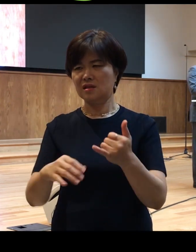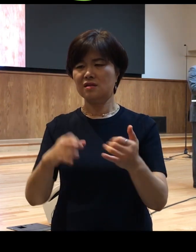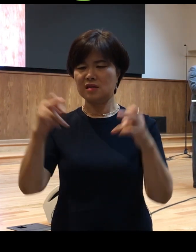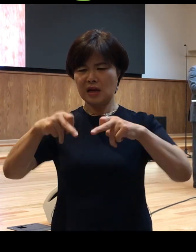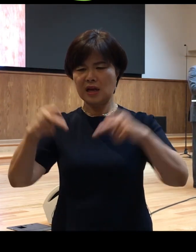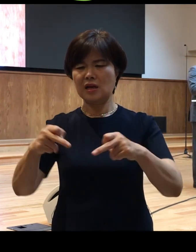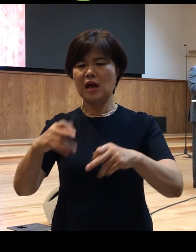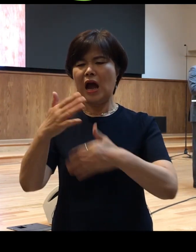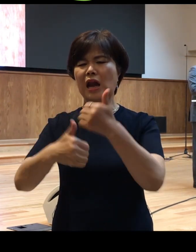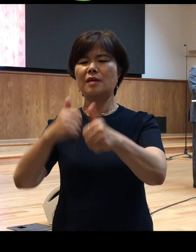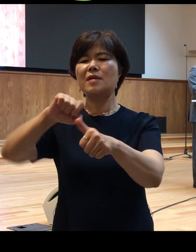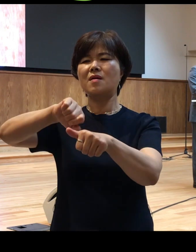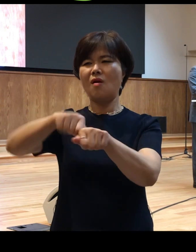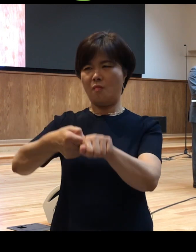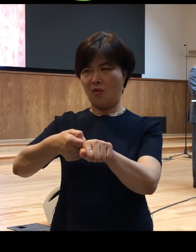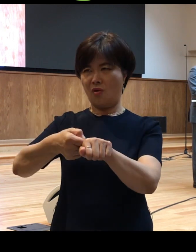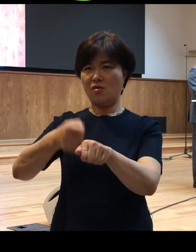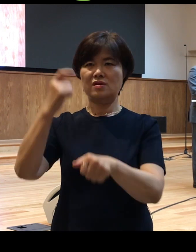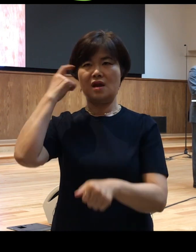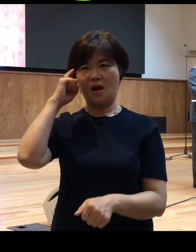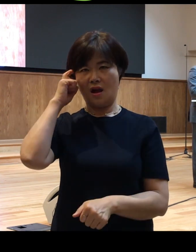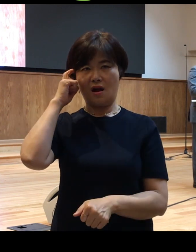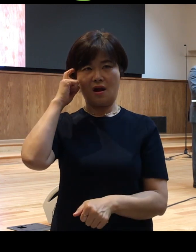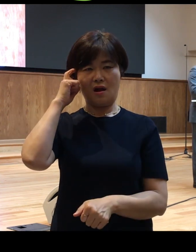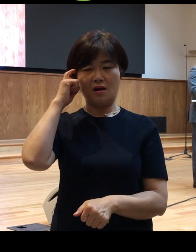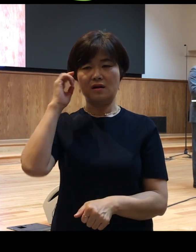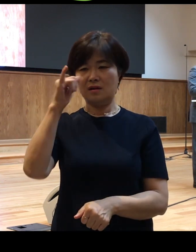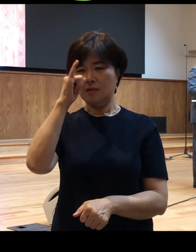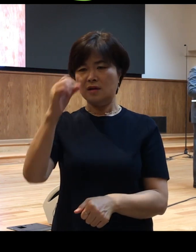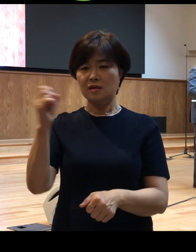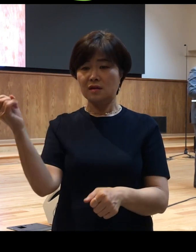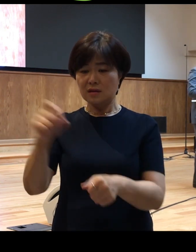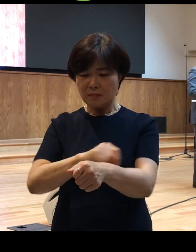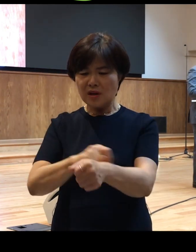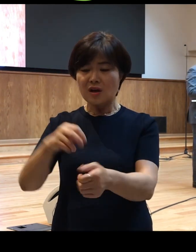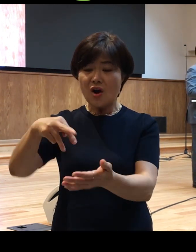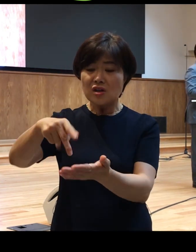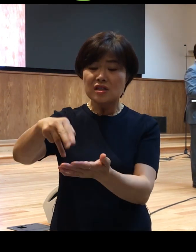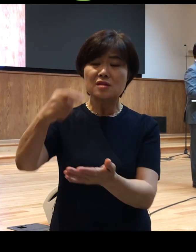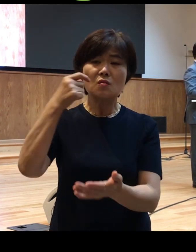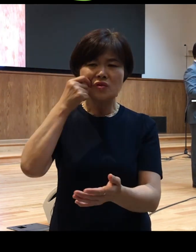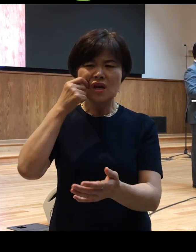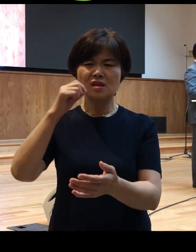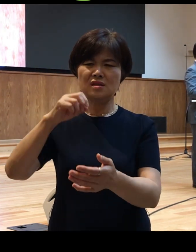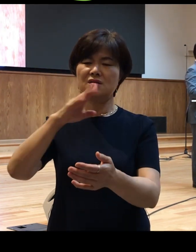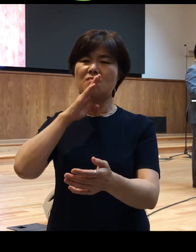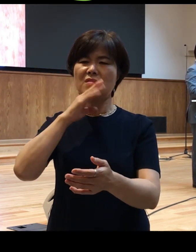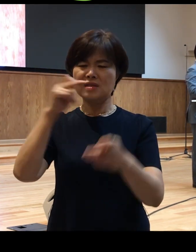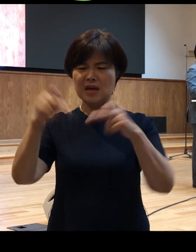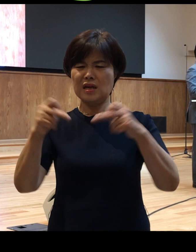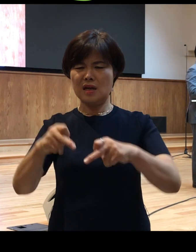형벌이라고 생각했습니다 특별히 걷지 못하는 장애를 영적으로 부정하다고 생각을 했어요